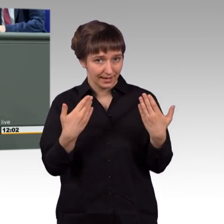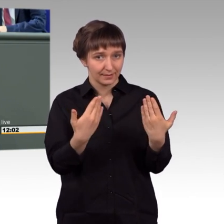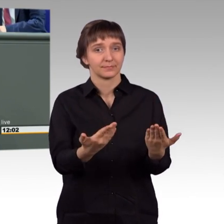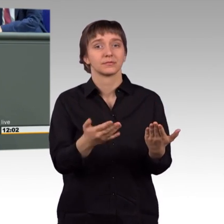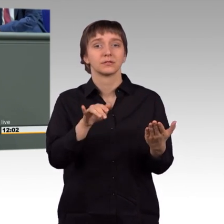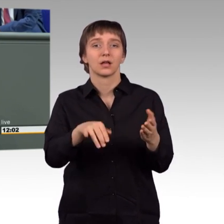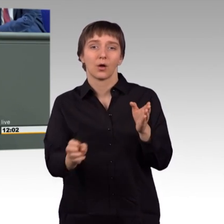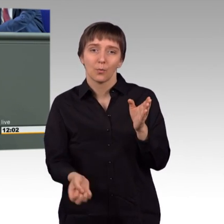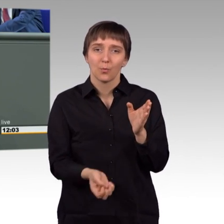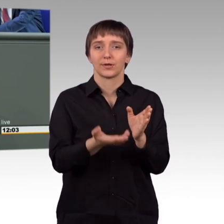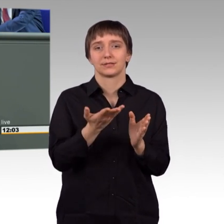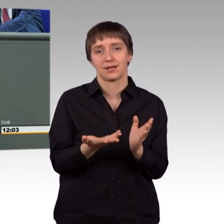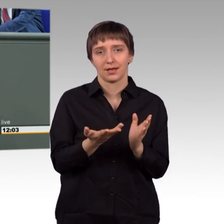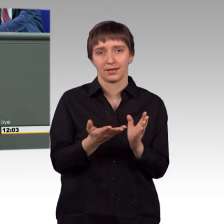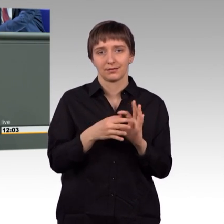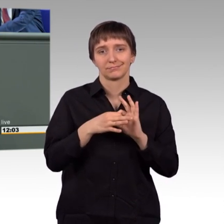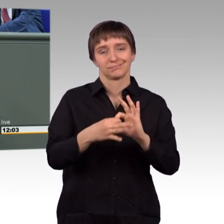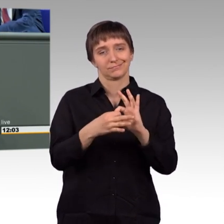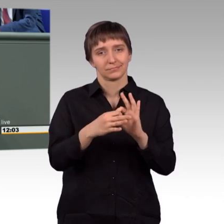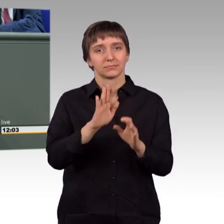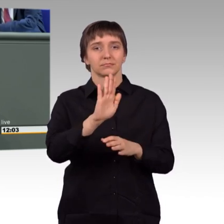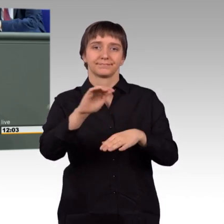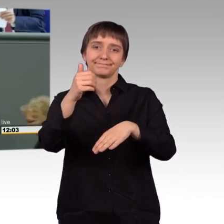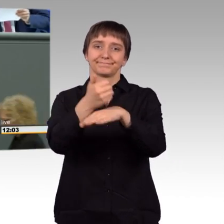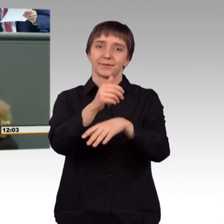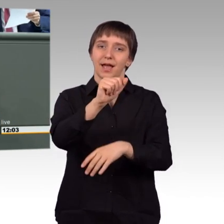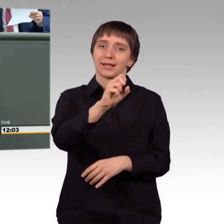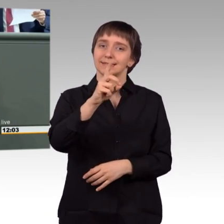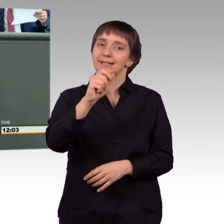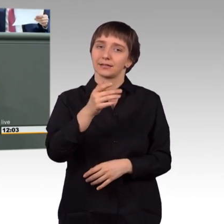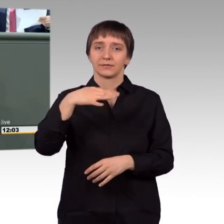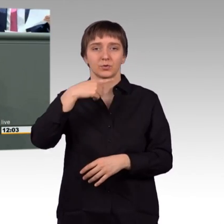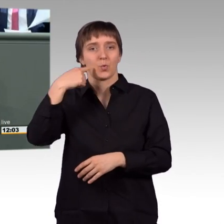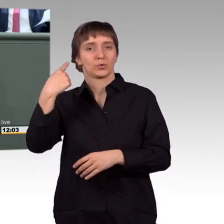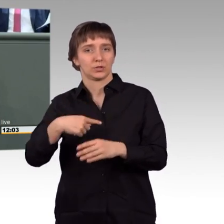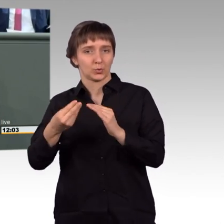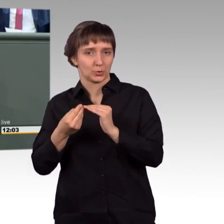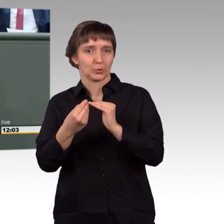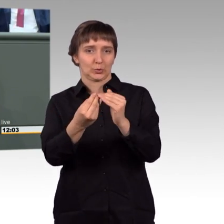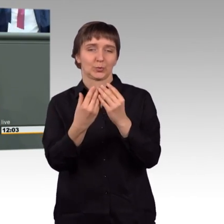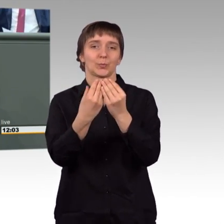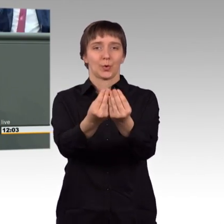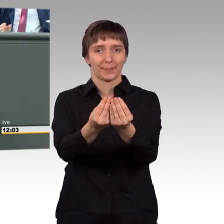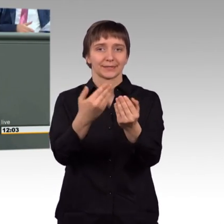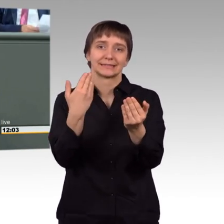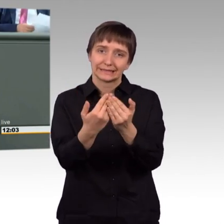darin, dass Assad durch die Unterstützung Russlands seine zweite Luft bekommen hat vor zwei Jahren.